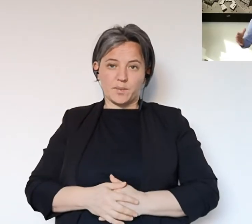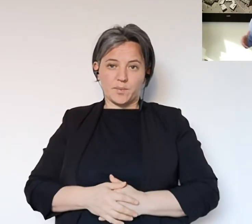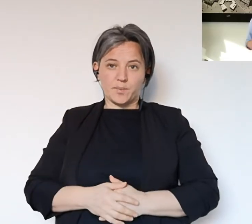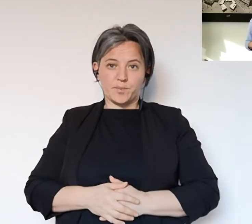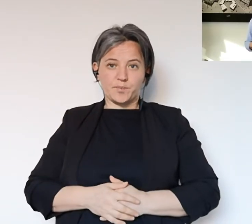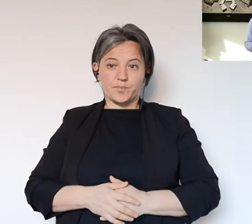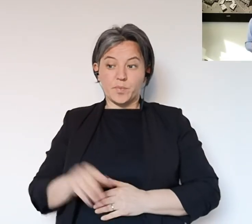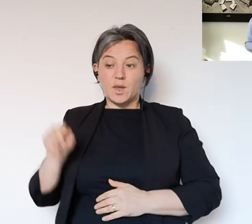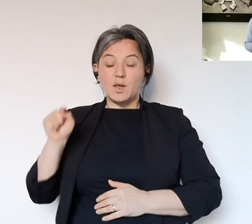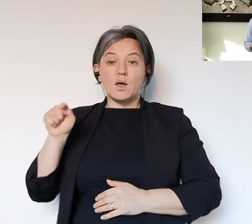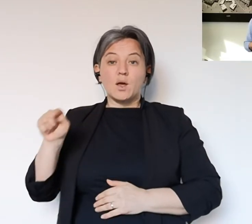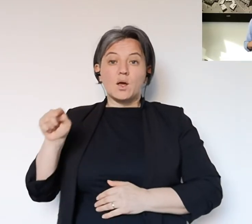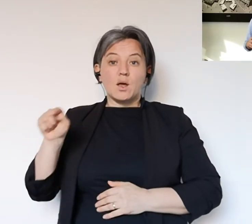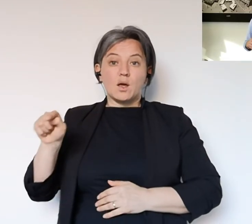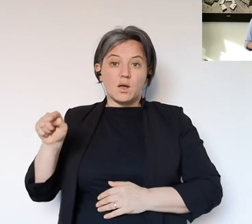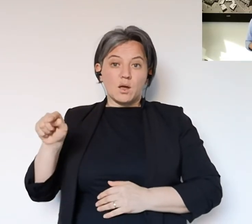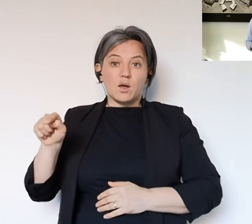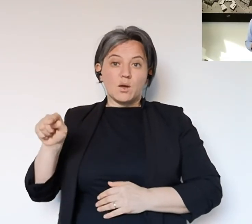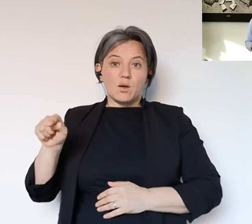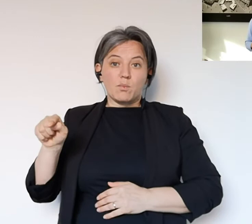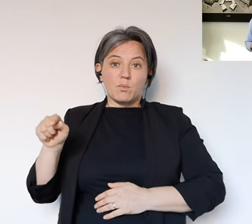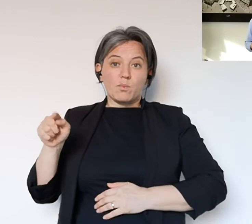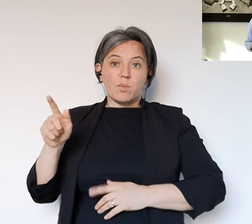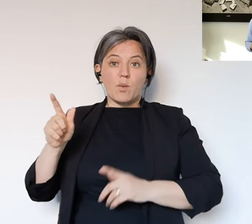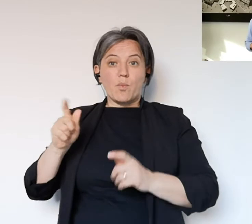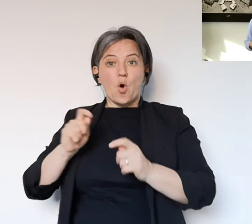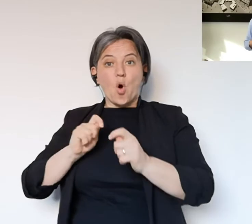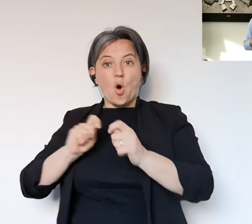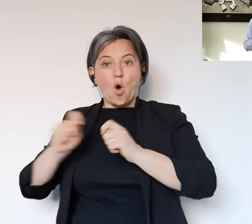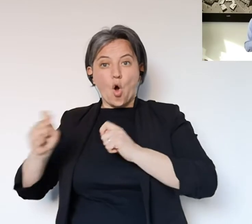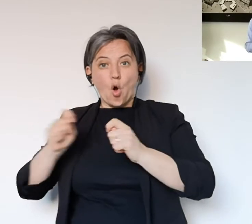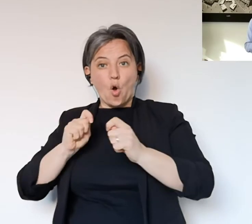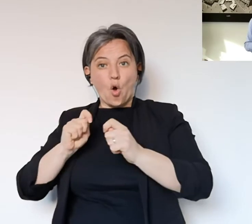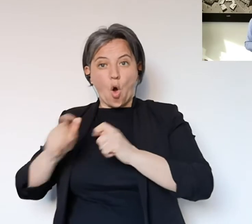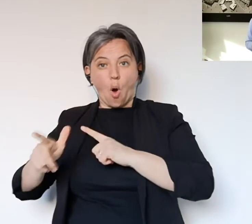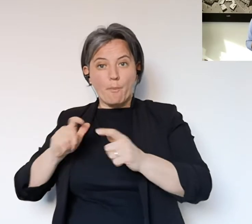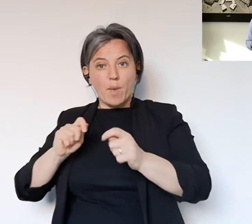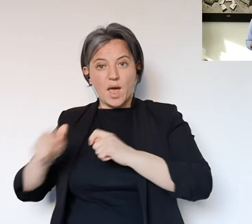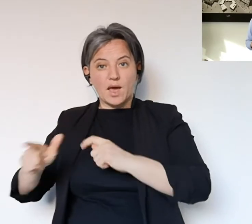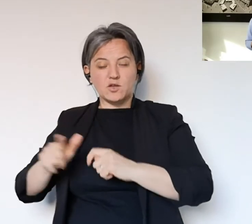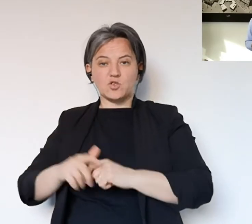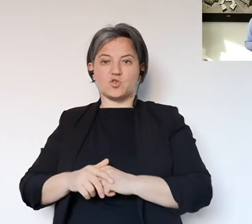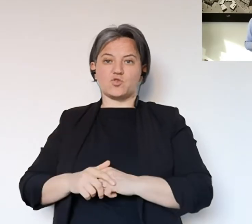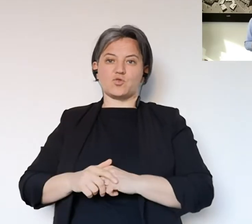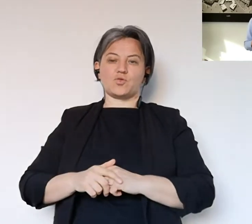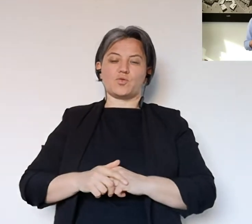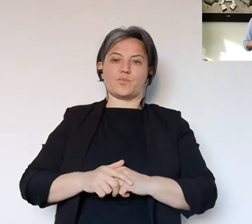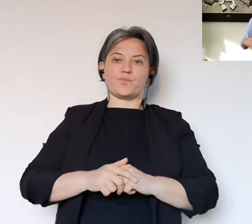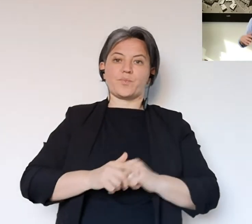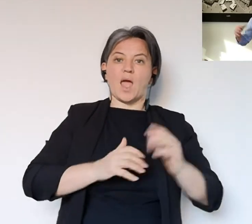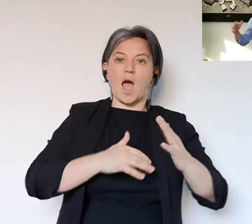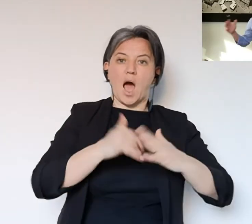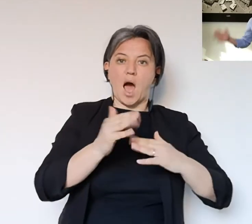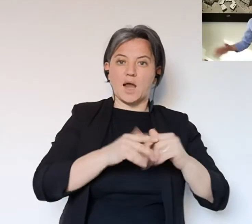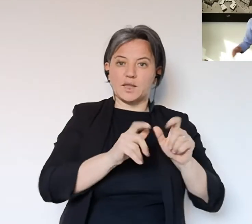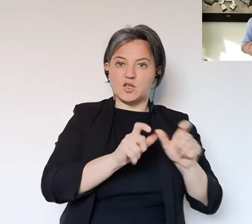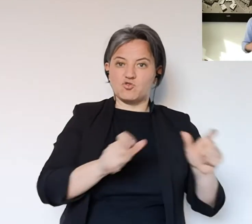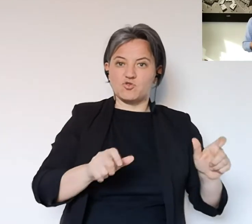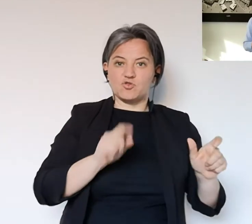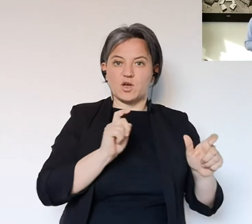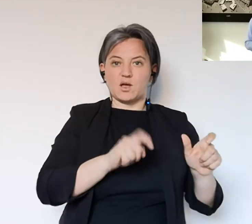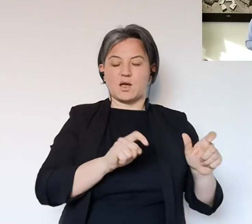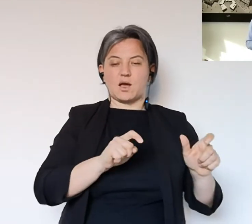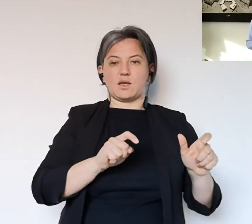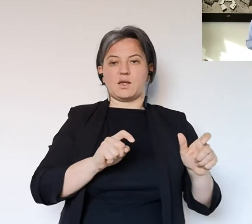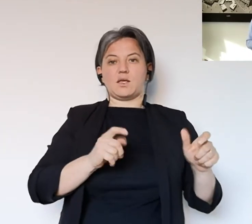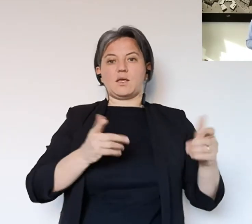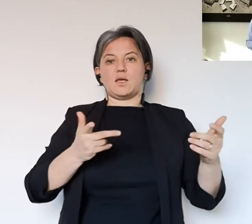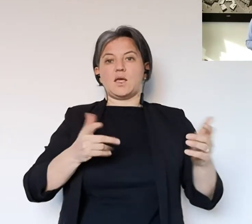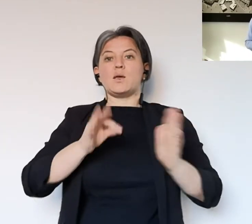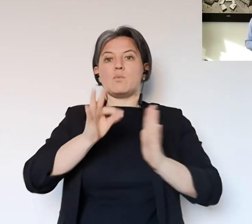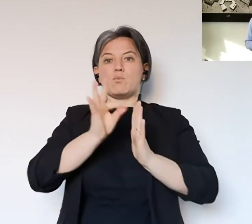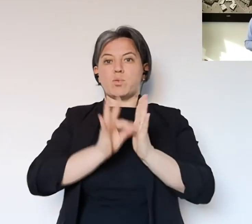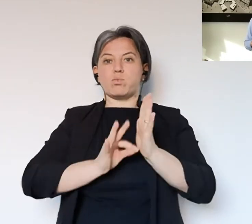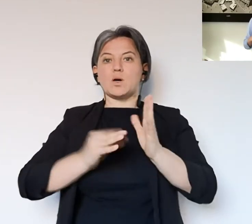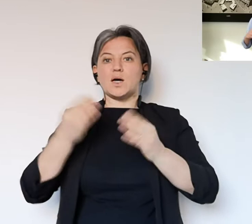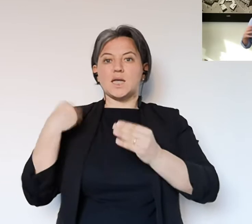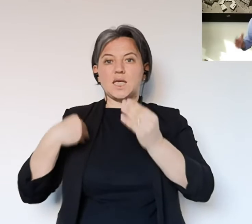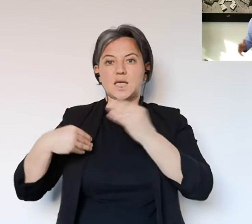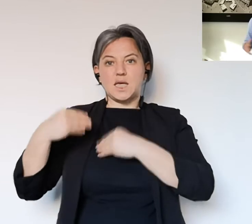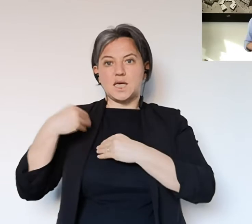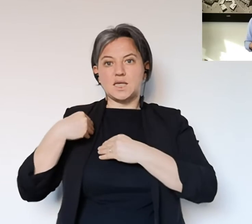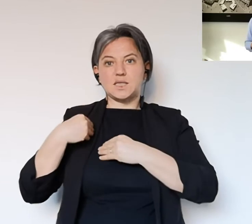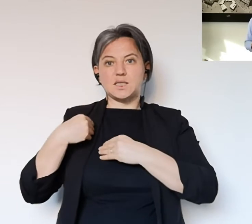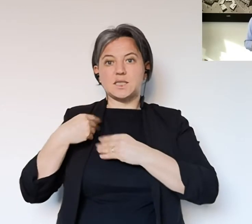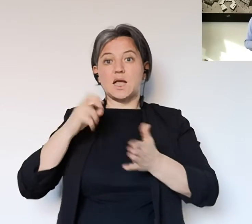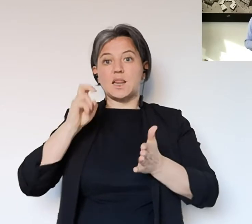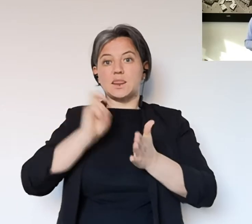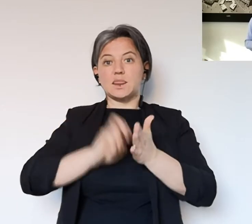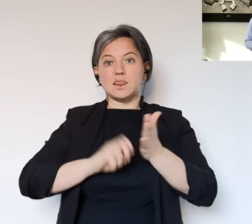pezzo del mondo dell'economia molto particolare che è quello che oggi fa riferimento al tema del commercio e dal piccolo